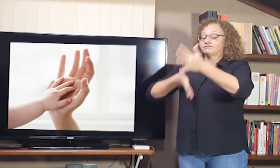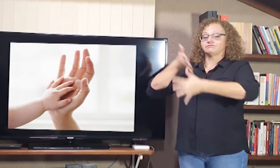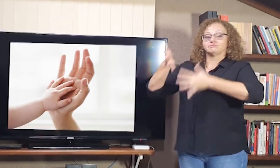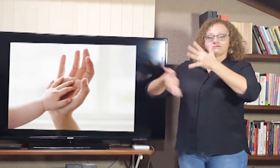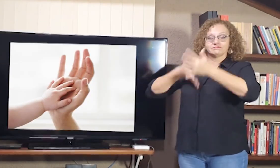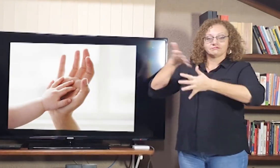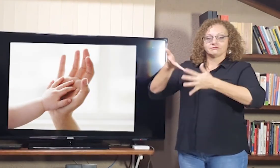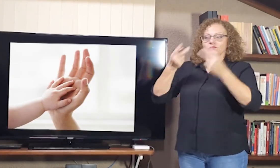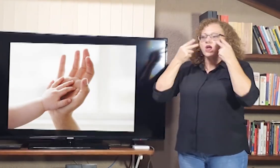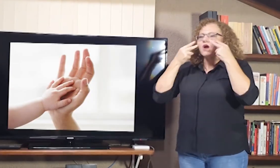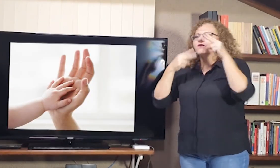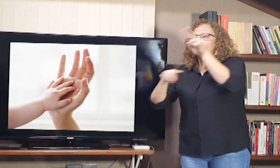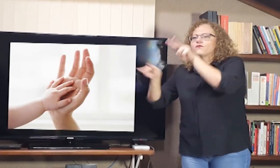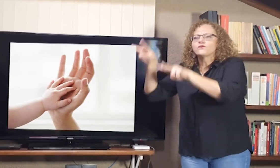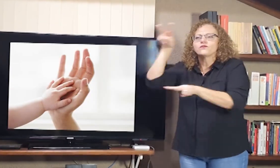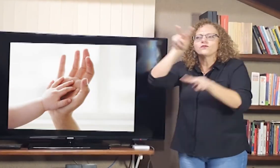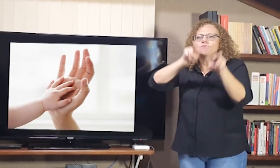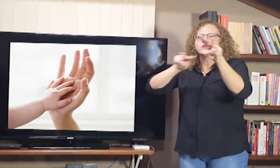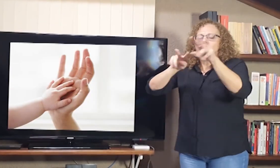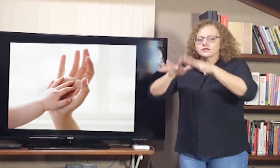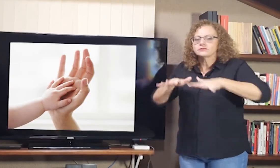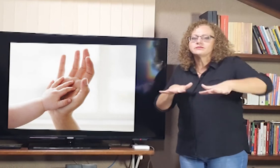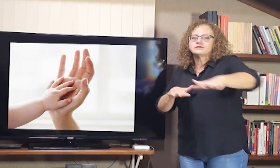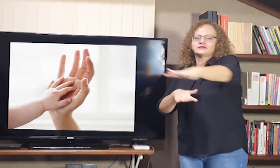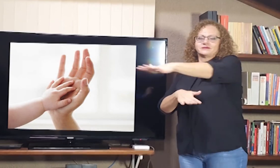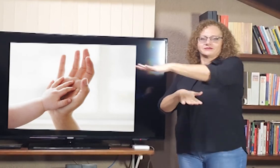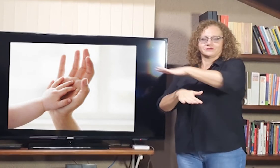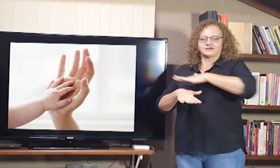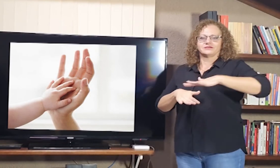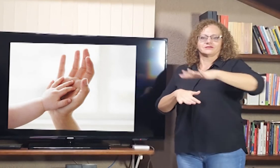Então, a Libras, ela é visual espacial.